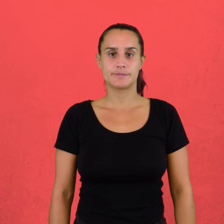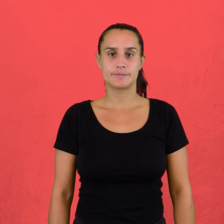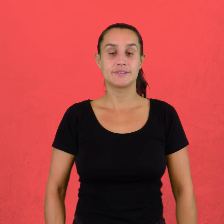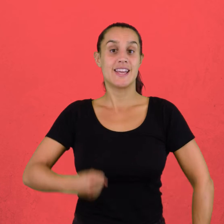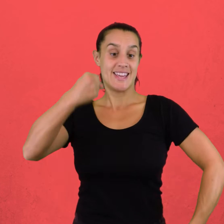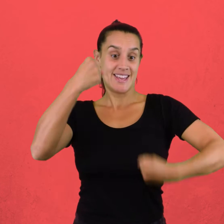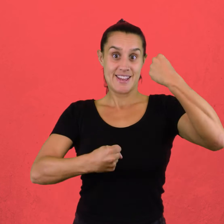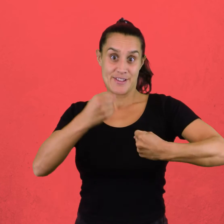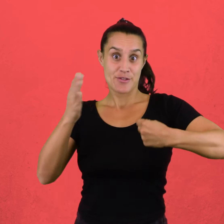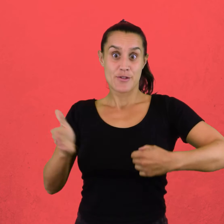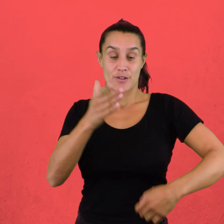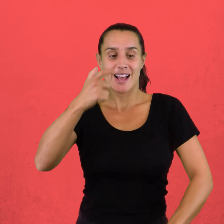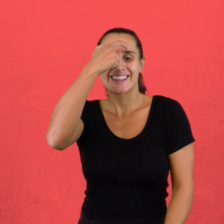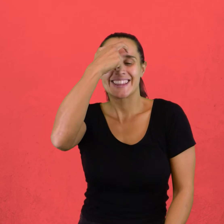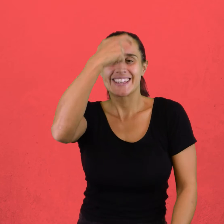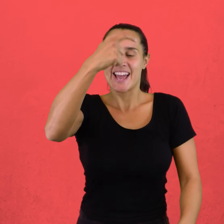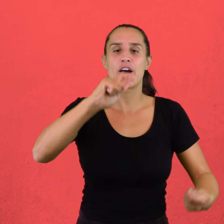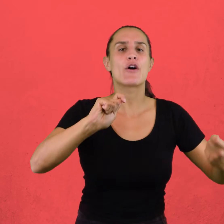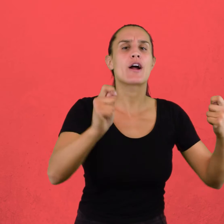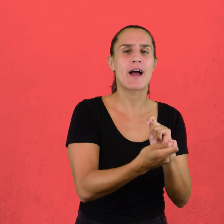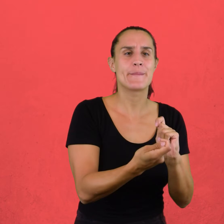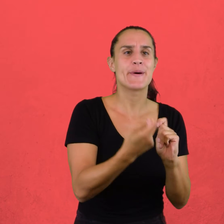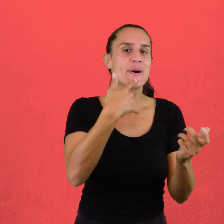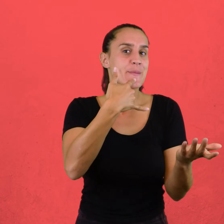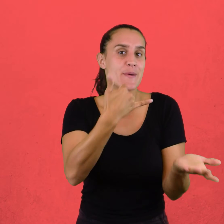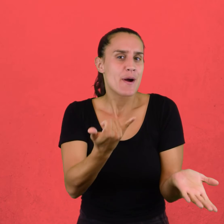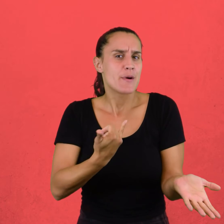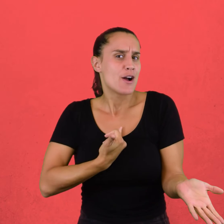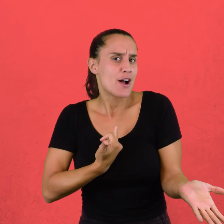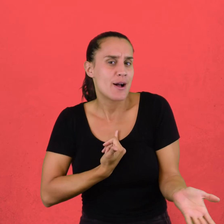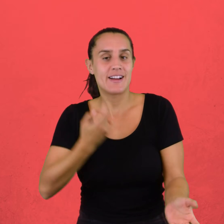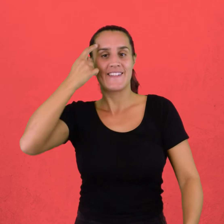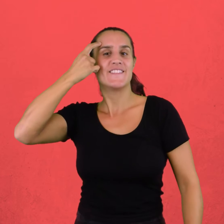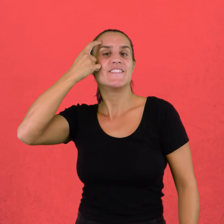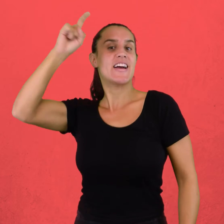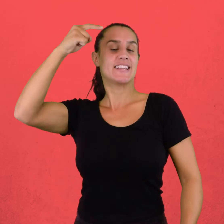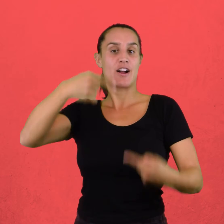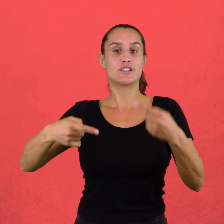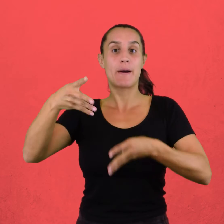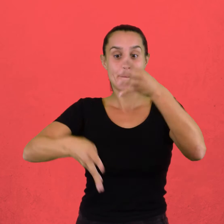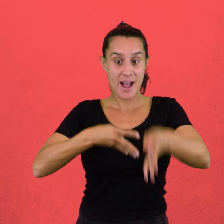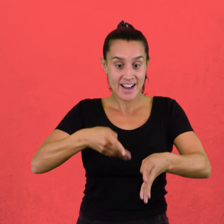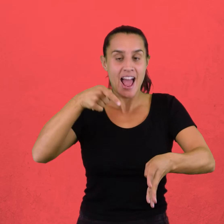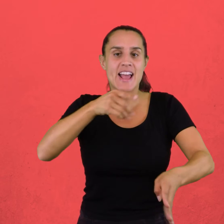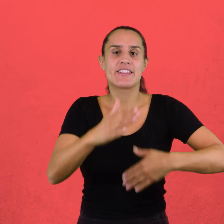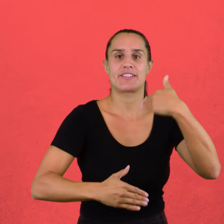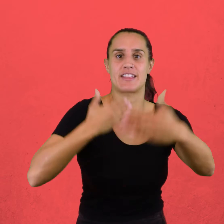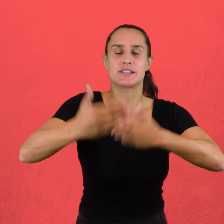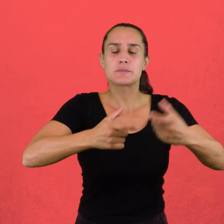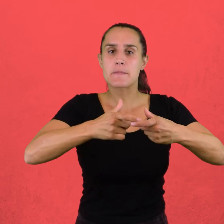Cambios técnicos, inventos. Cambios técnicos o inventos permitieron el desarrollo de la revolución industrial